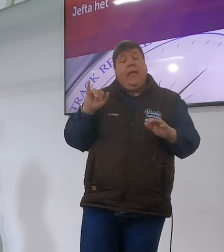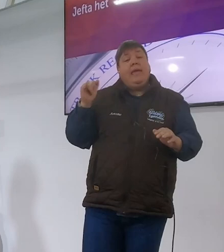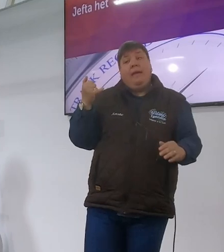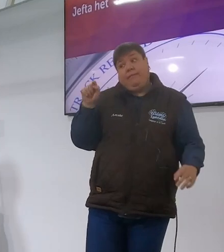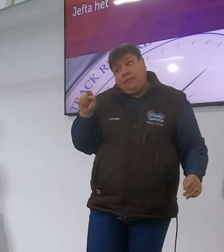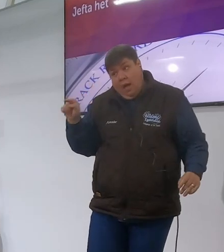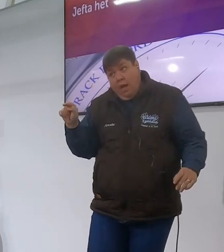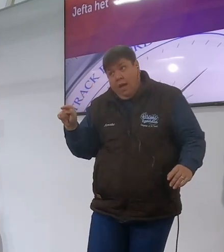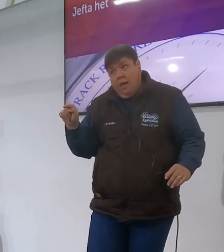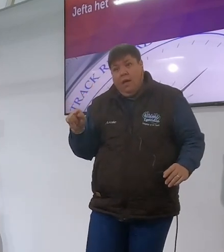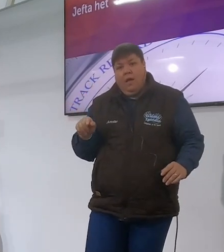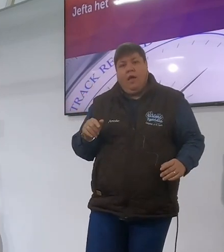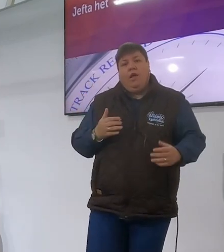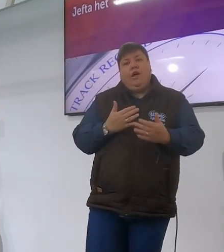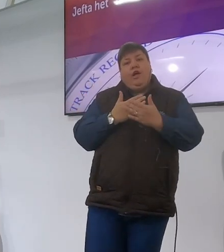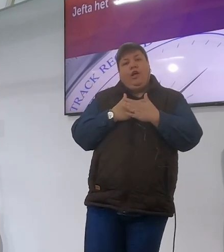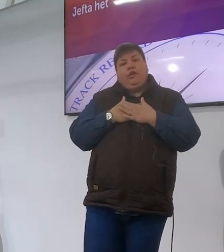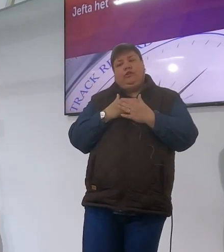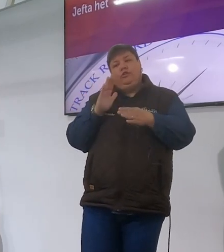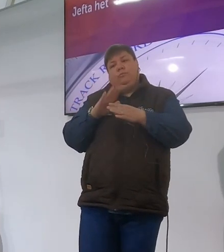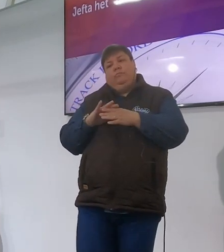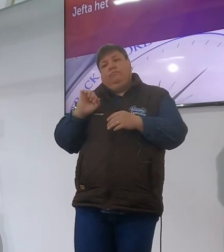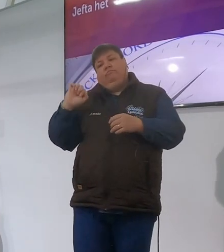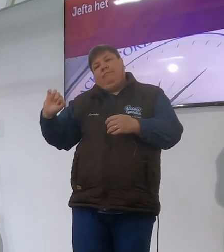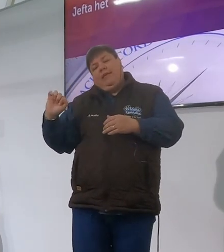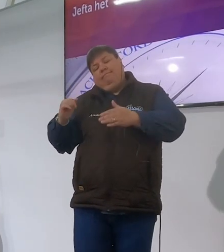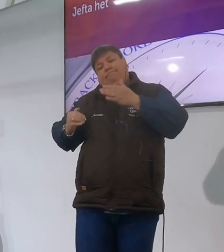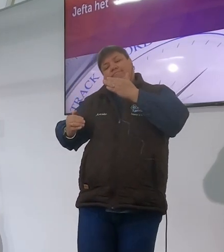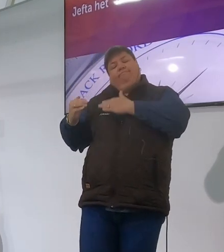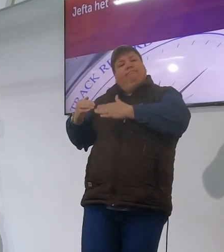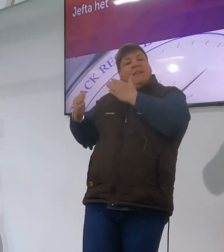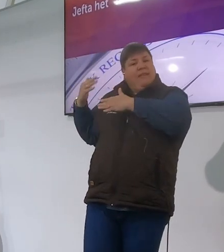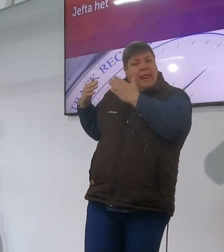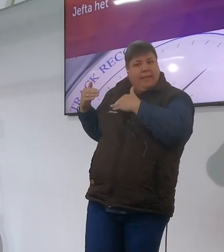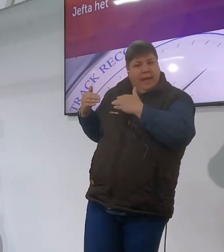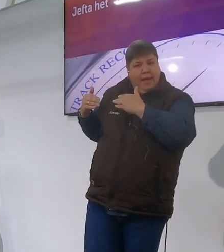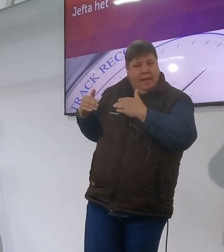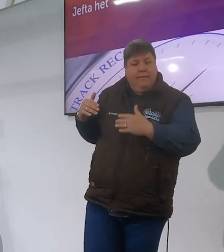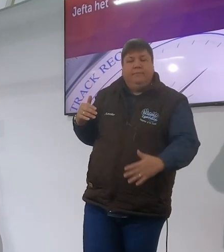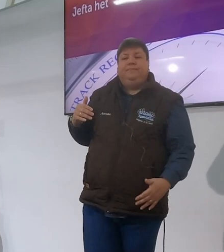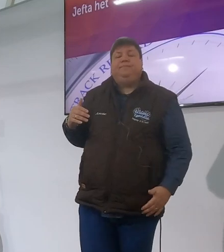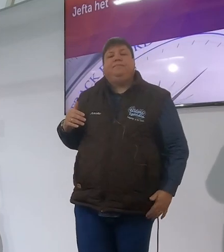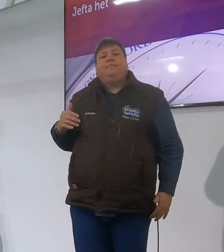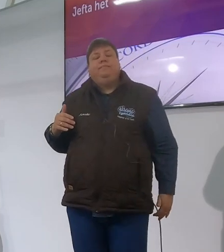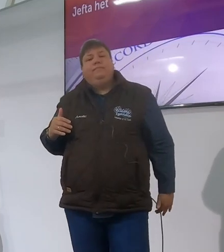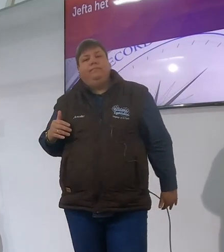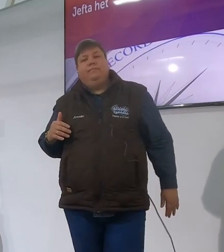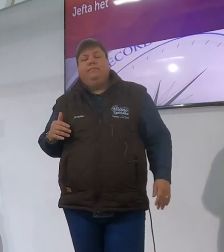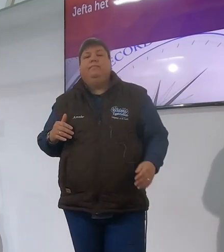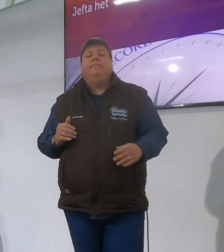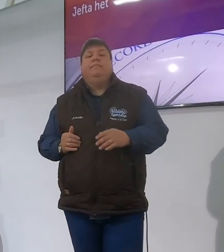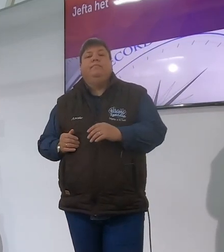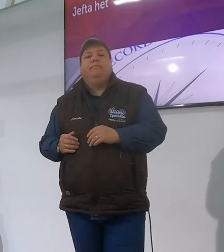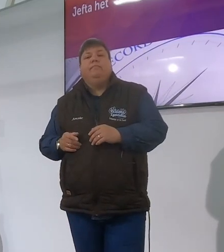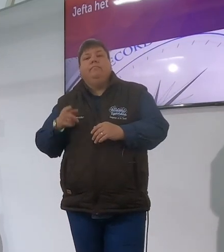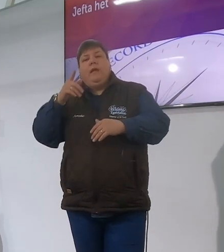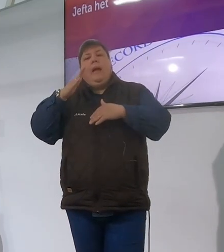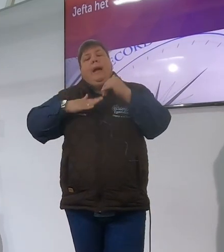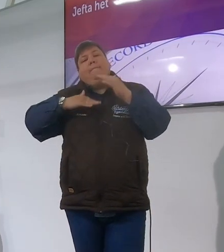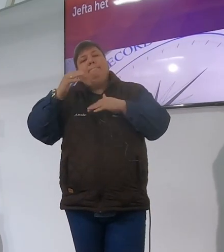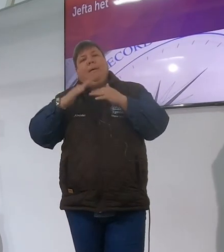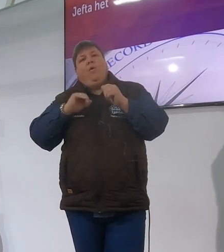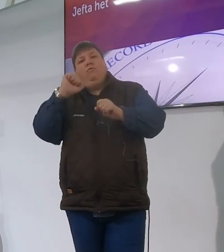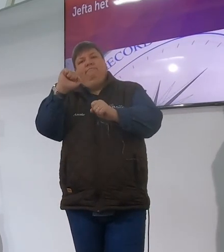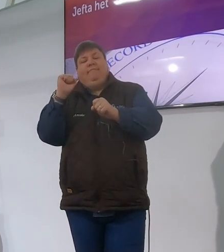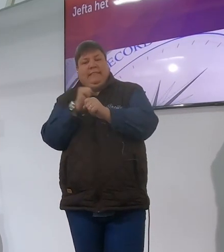hef daar rust terug op sy trekrekord nou trekrekord in Afrikaans is een baanrekord dit beteken jy bouwe jy